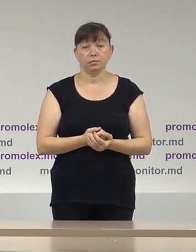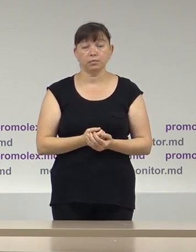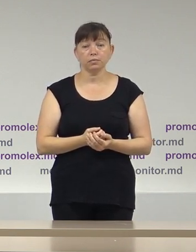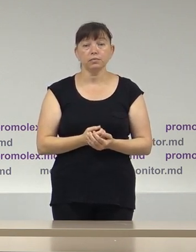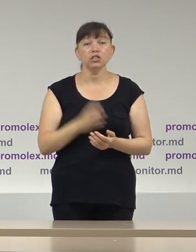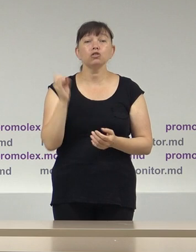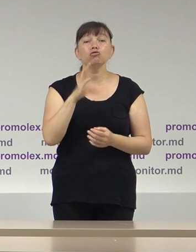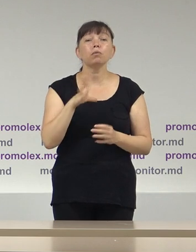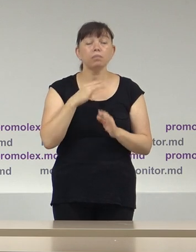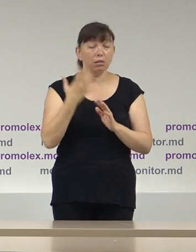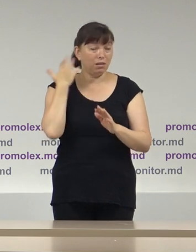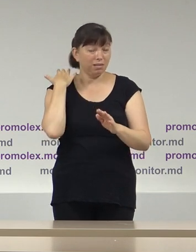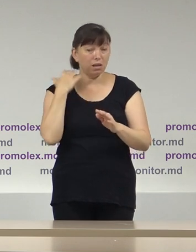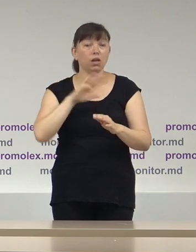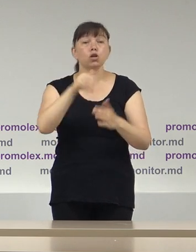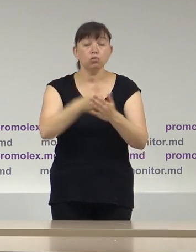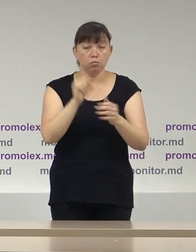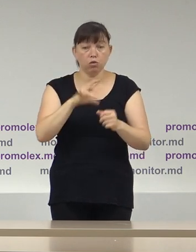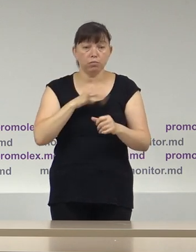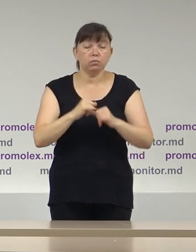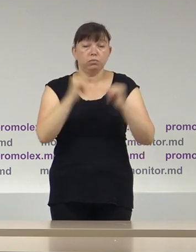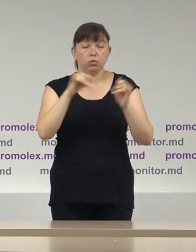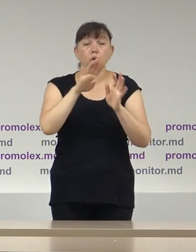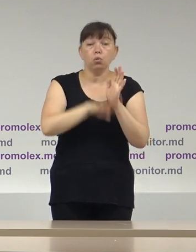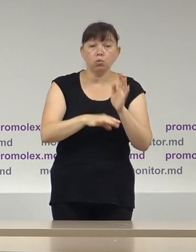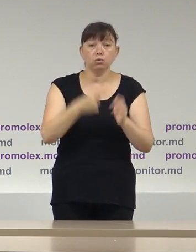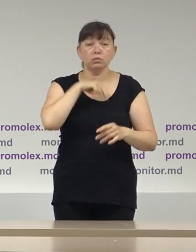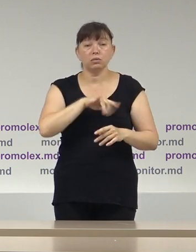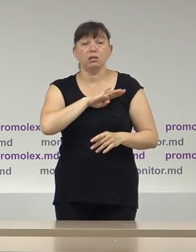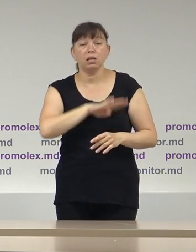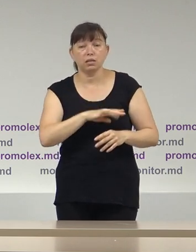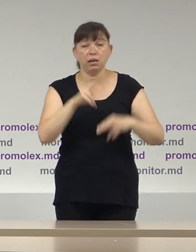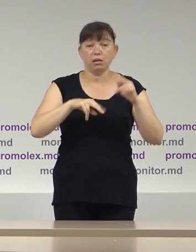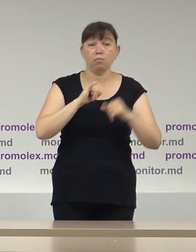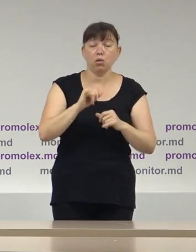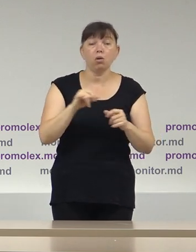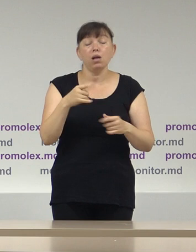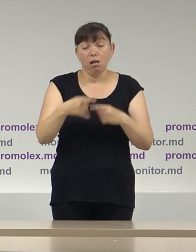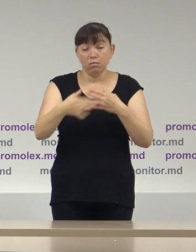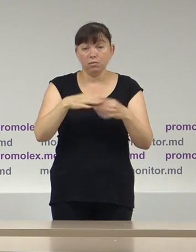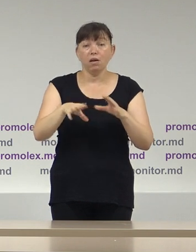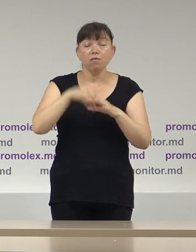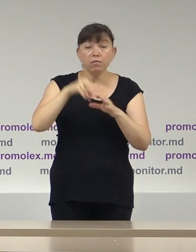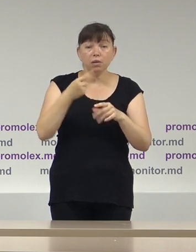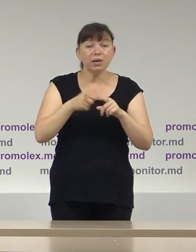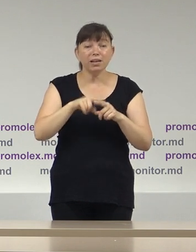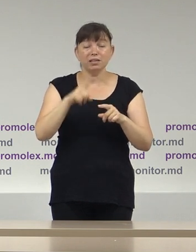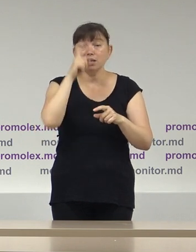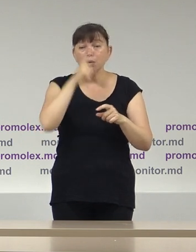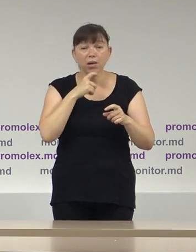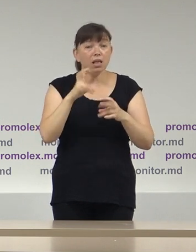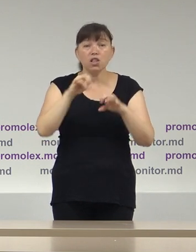a fost până în prezent pentru că iarăși suntem în apropierea zilei alegerilor iar aceste incertitudini nerezolvate